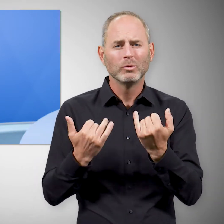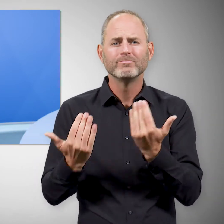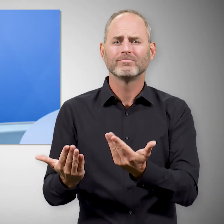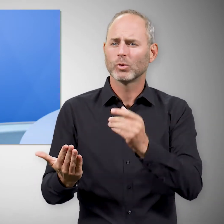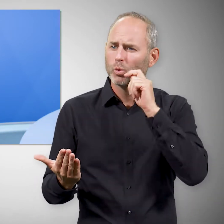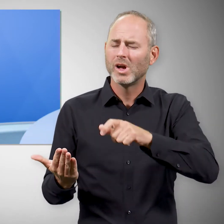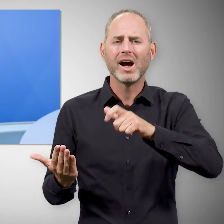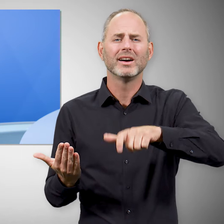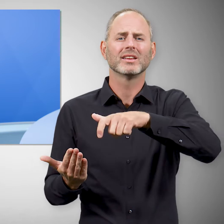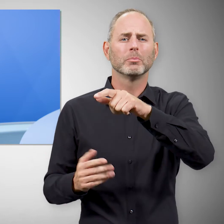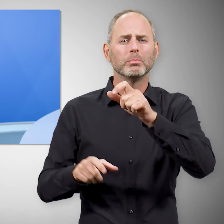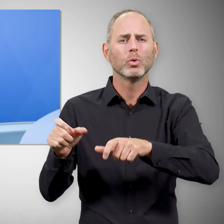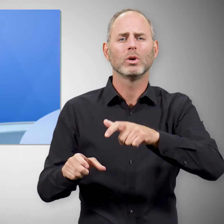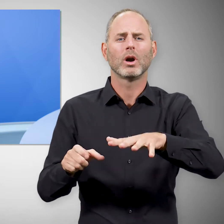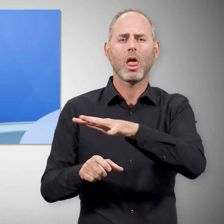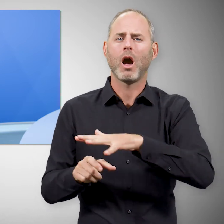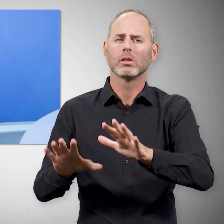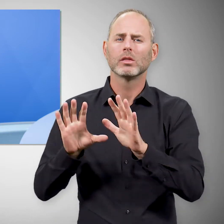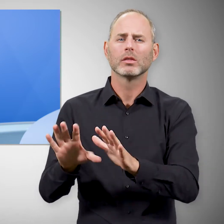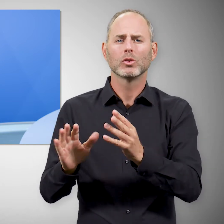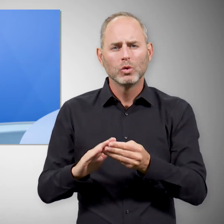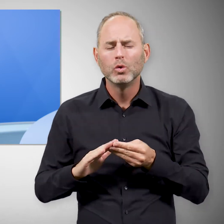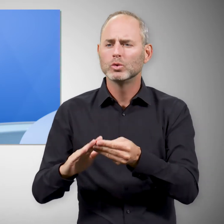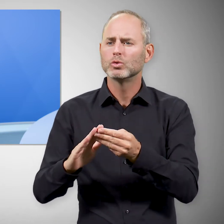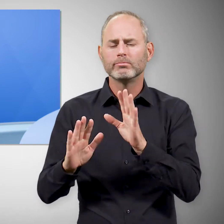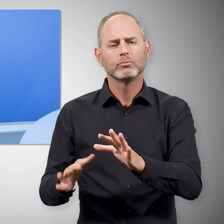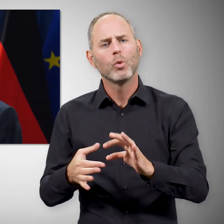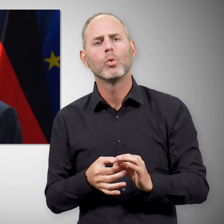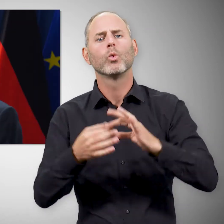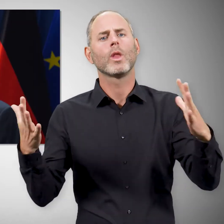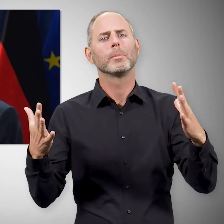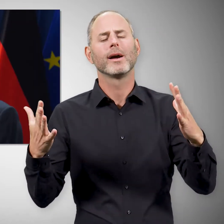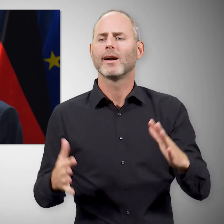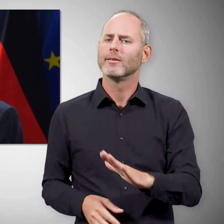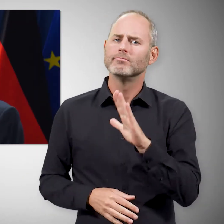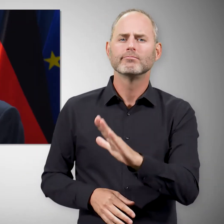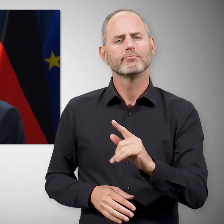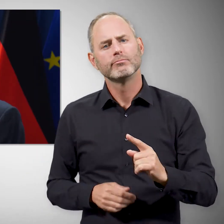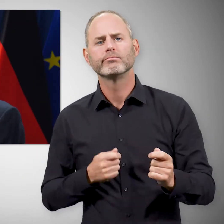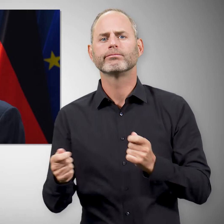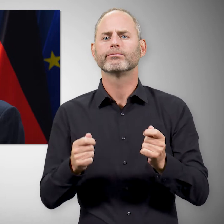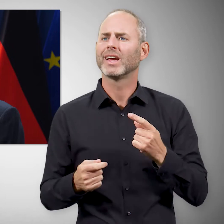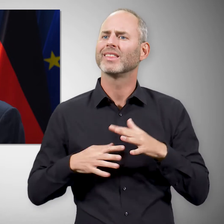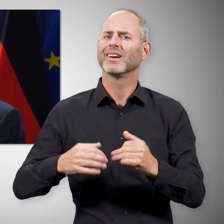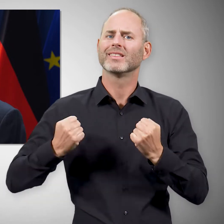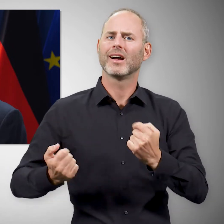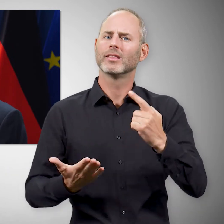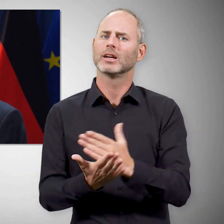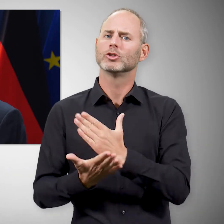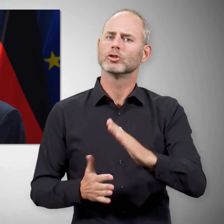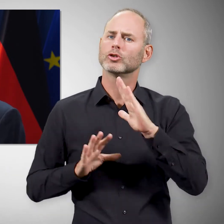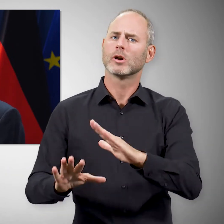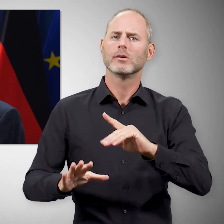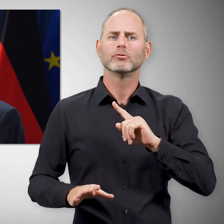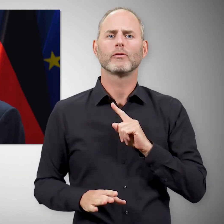bemühen, die Ukraine und die Bürgerinnen und Bürger des Landes dabei zu unterstützen, ihre Unabhängigkeit, die Integrität und